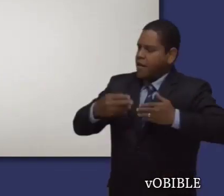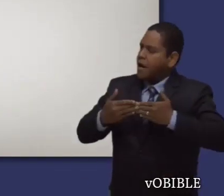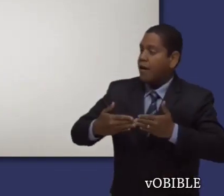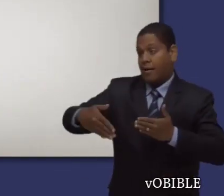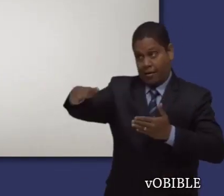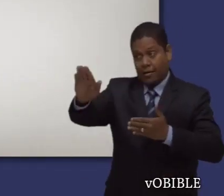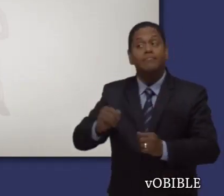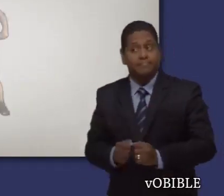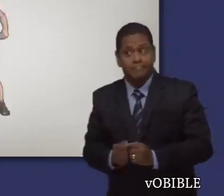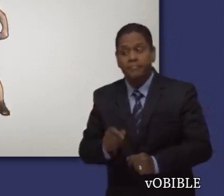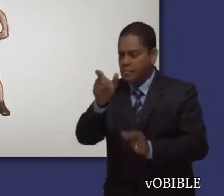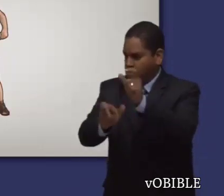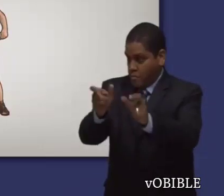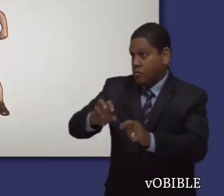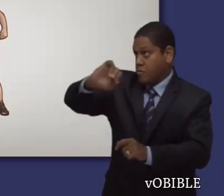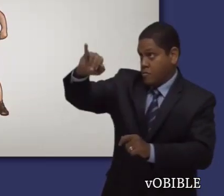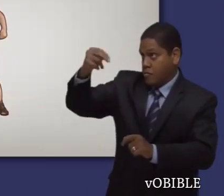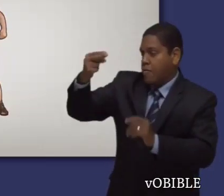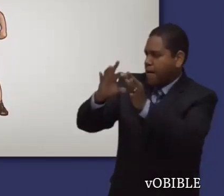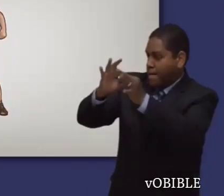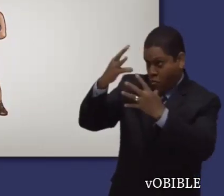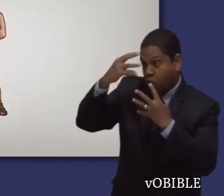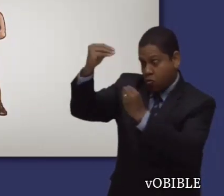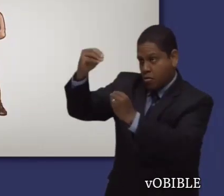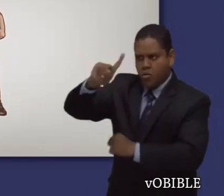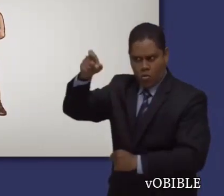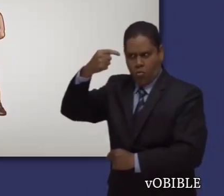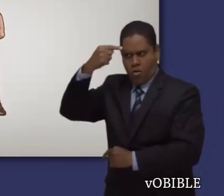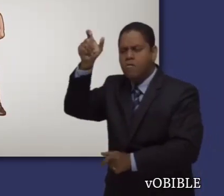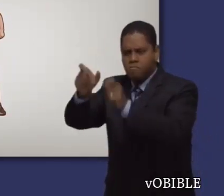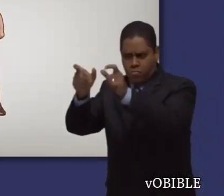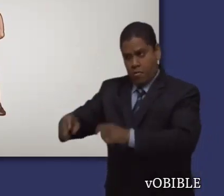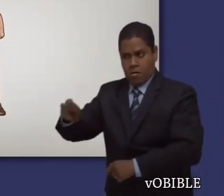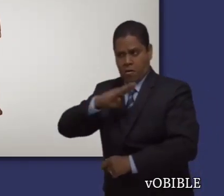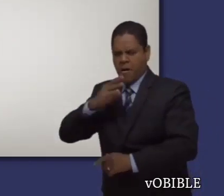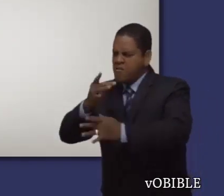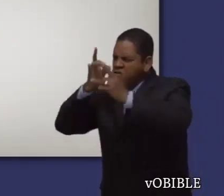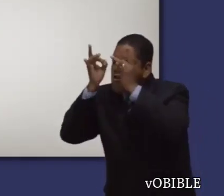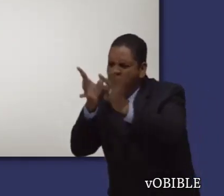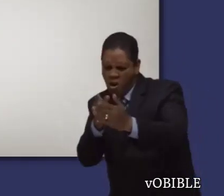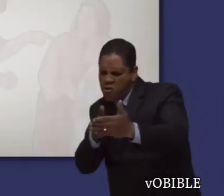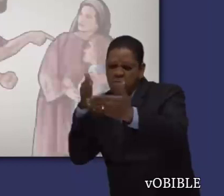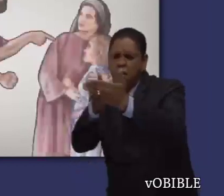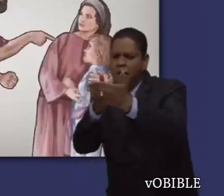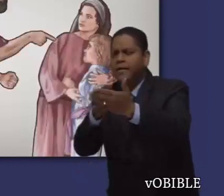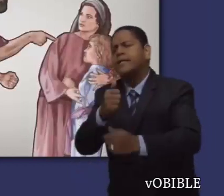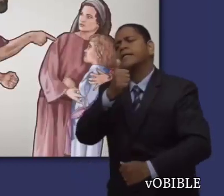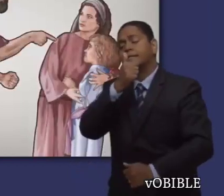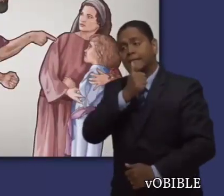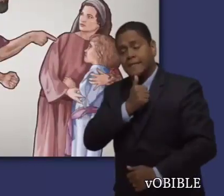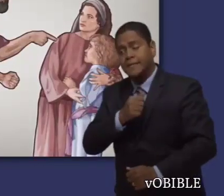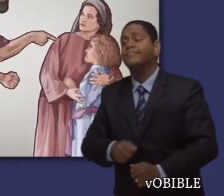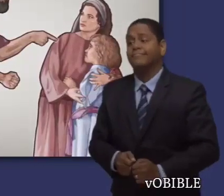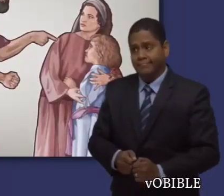Pablo también le dice que todos los que desean vivir con devoción a Dios en unión con Cristo Jesús serán perseguidos.